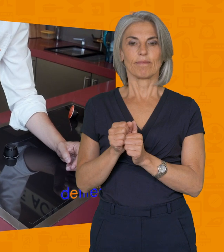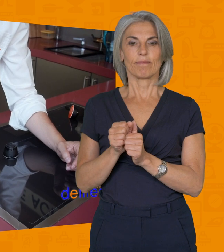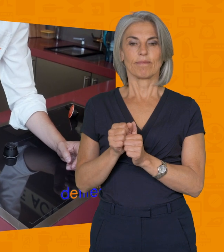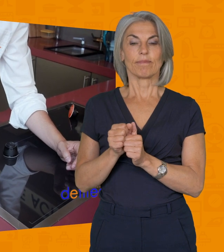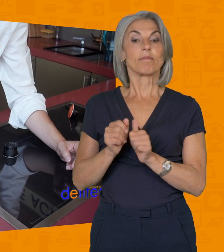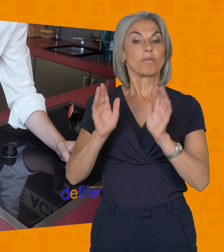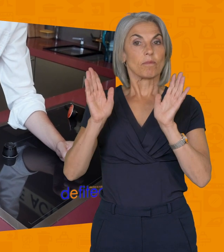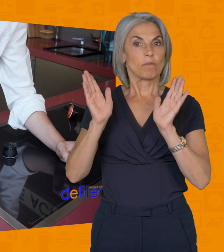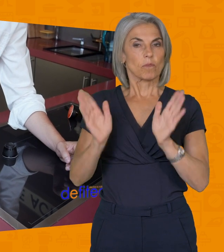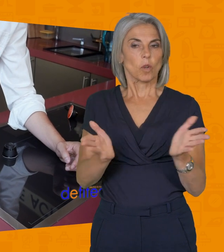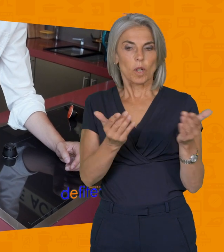Hop, on attend que ça passe.